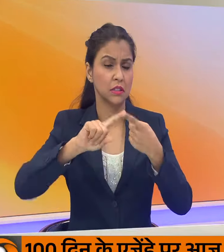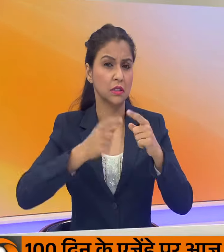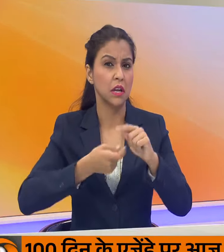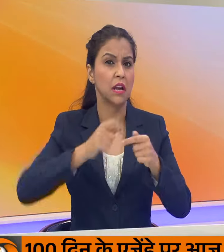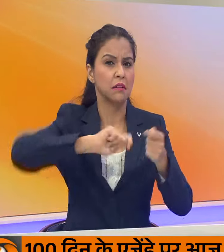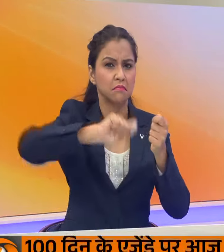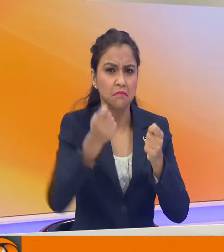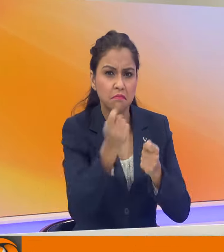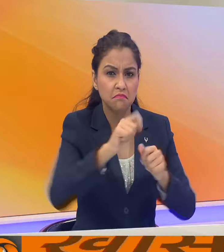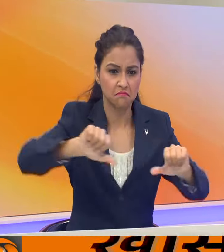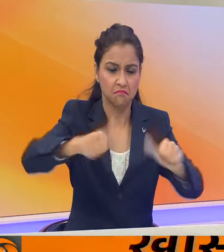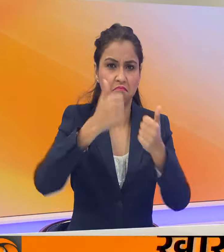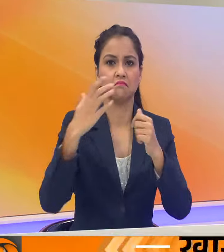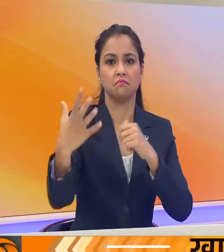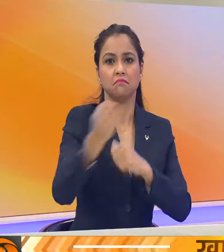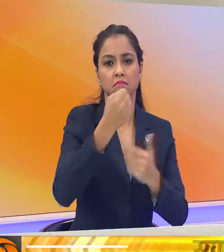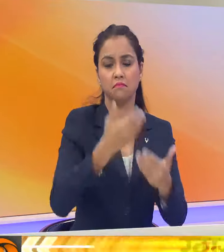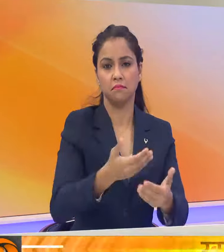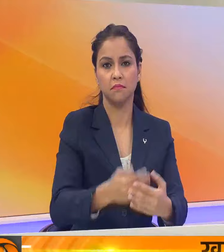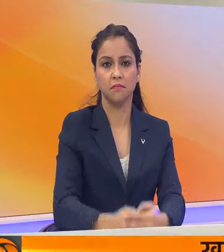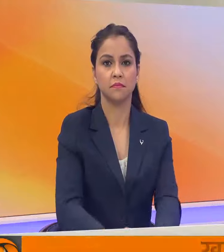चैंपियनशिप का खिताब जीत लिया